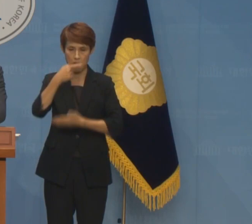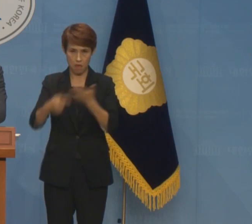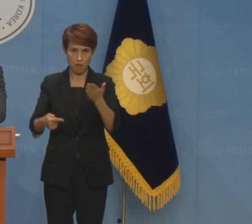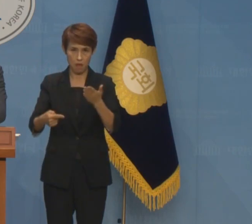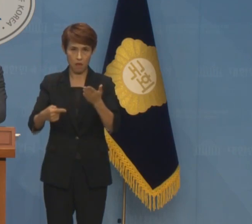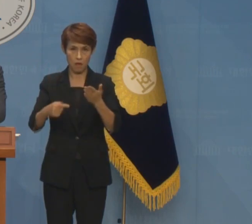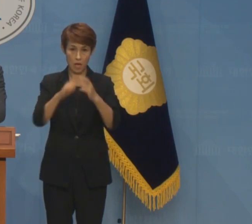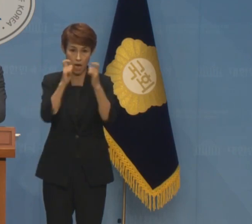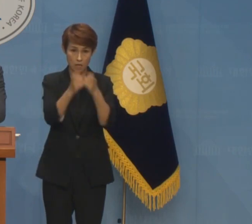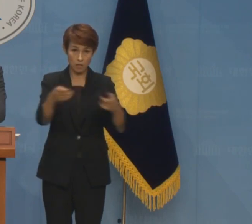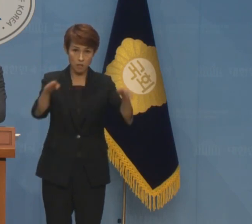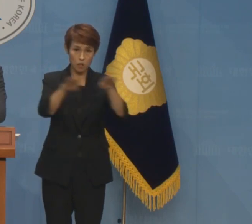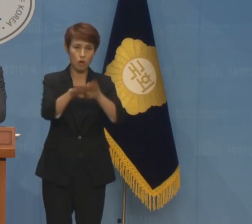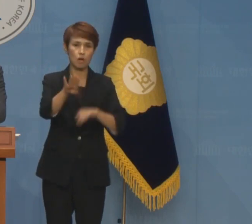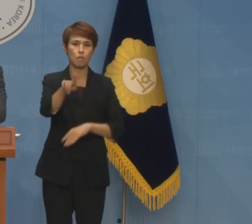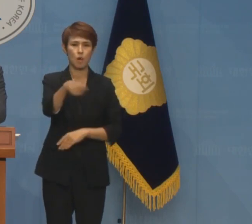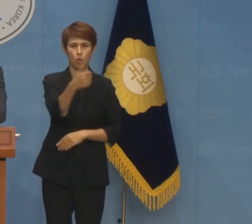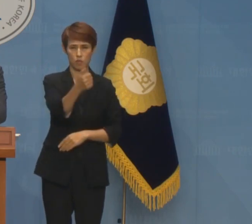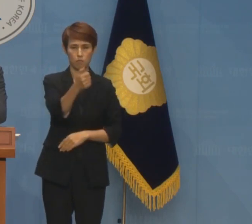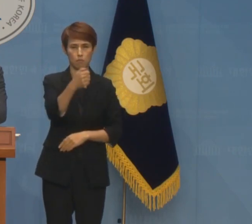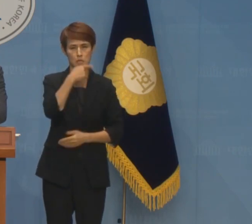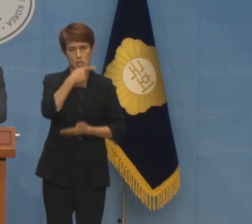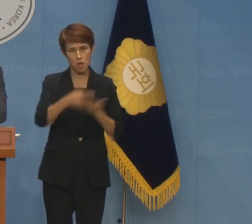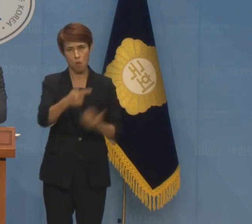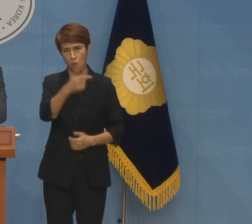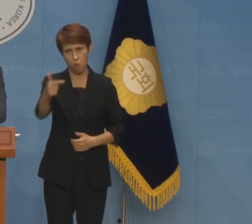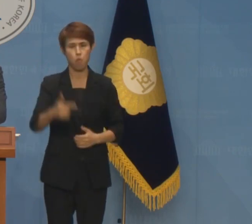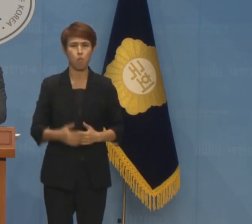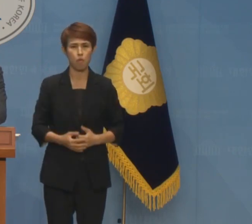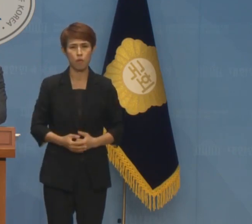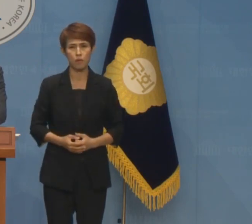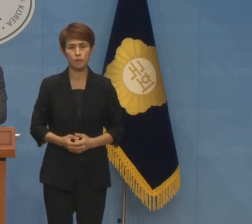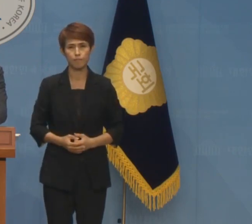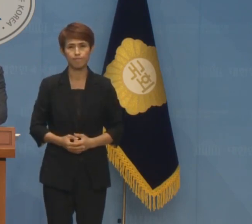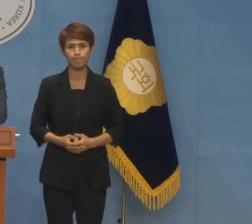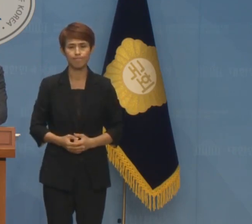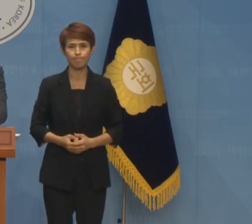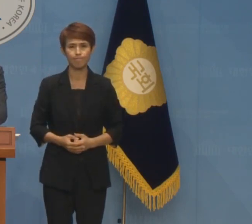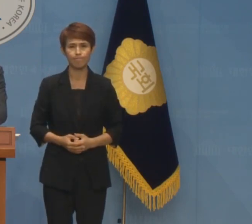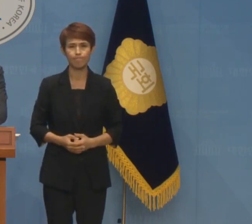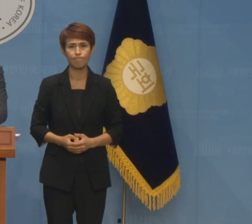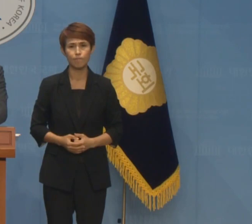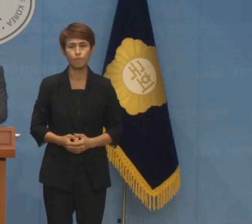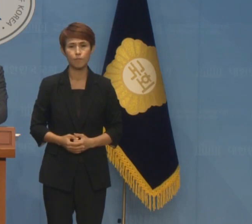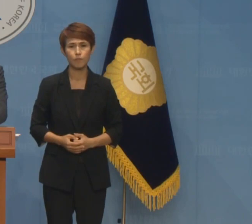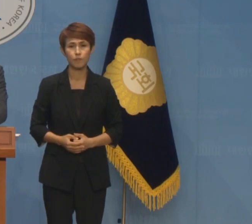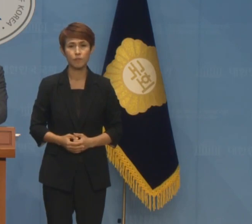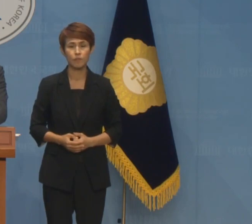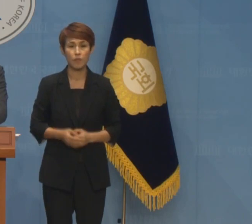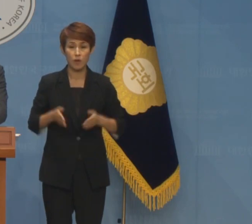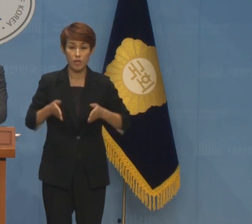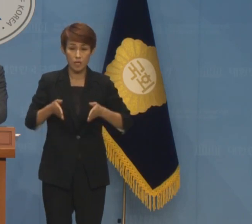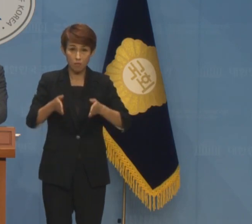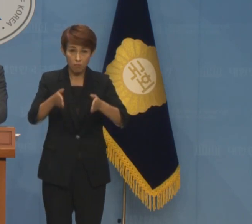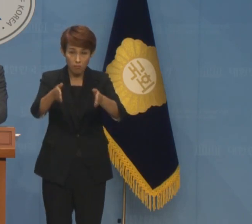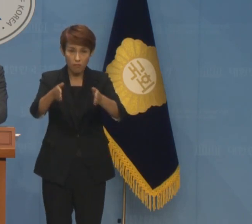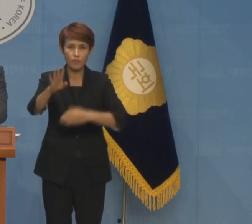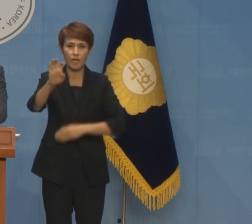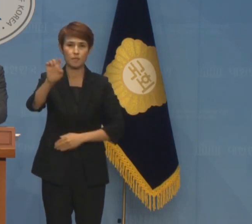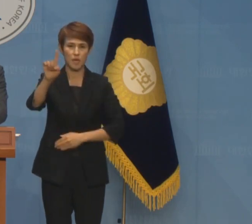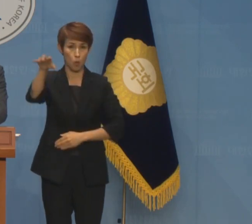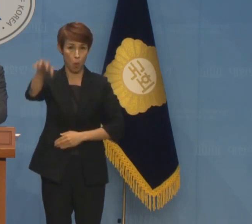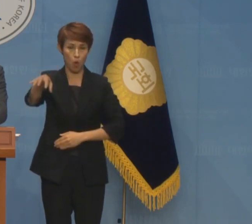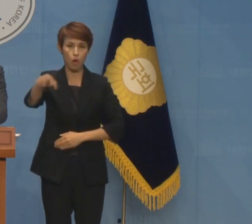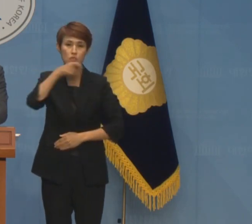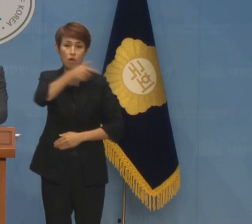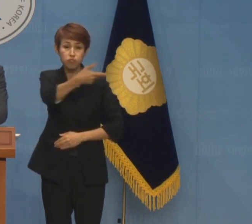150건 피해 현황이 발생되고 계속 증가하고 있습니다. 도로 41개소와 하천